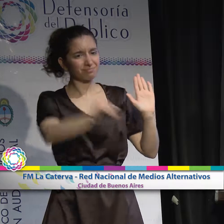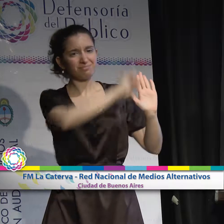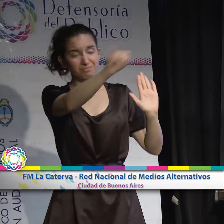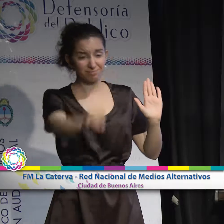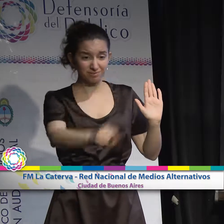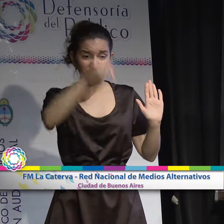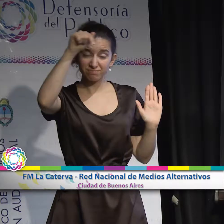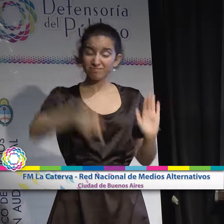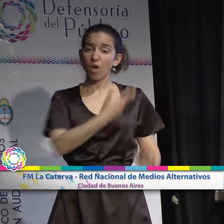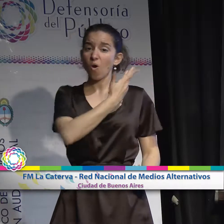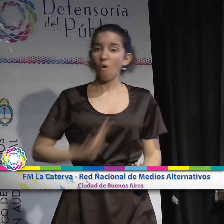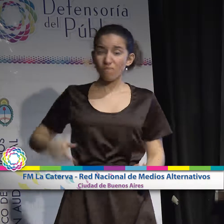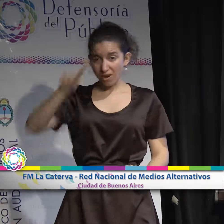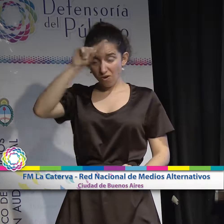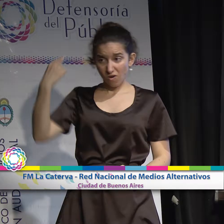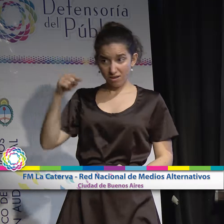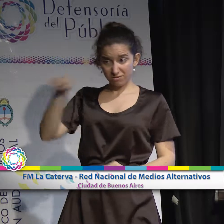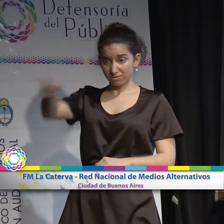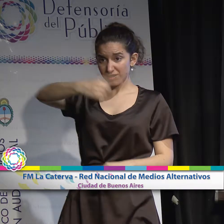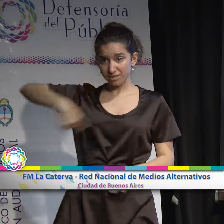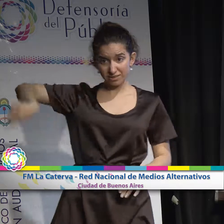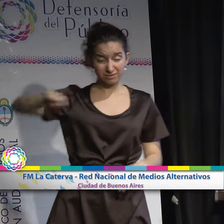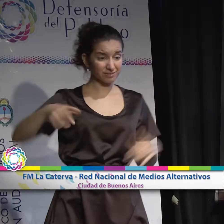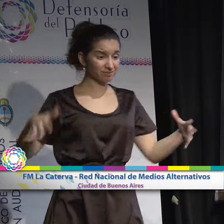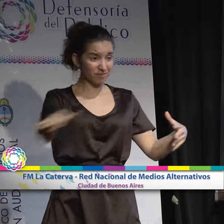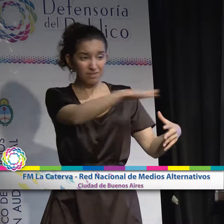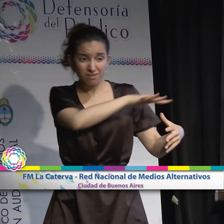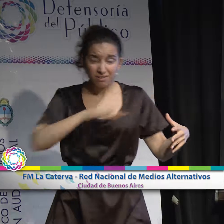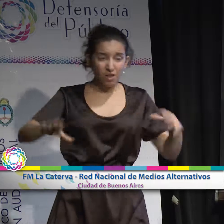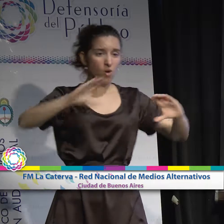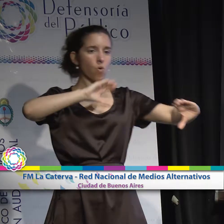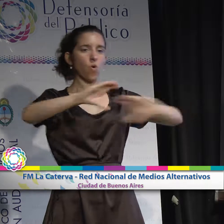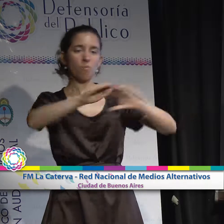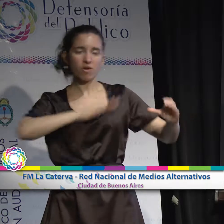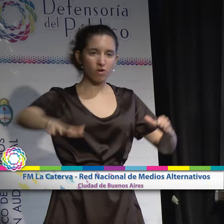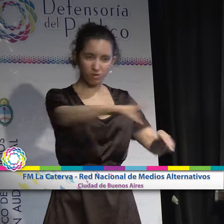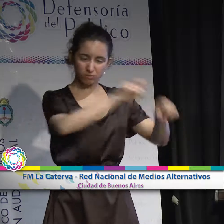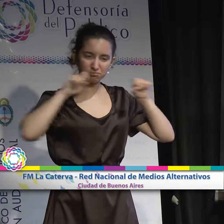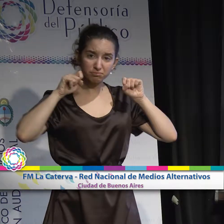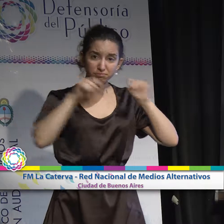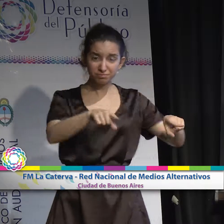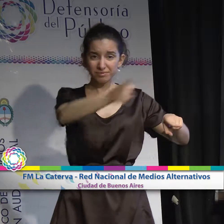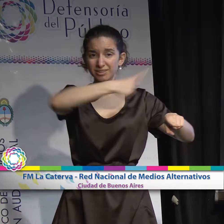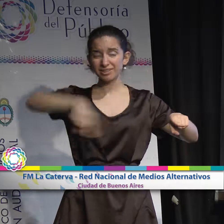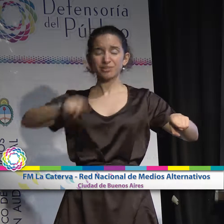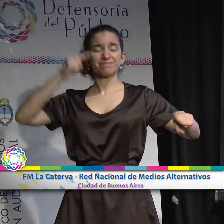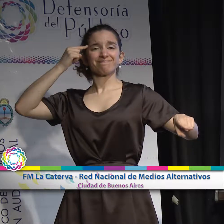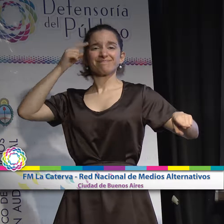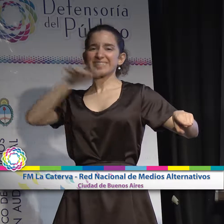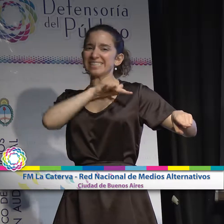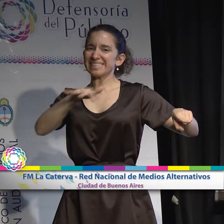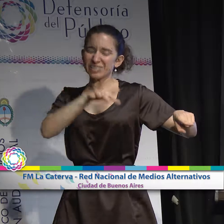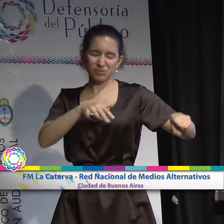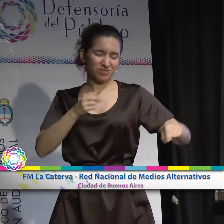político del Gobierno Nacional nos encuentra a la mayoría del sector de la comunicación comunitaria, alternativa y popular, en una situación de